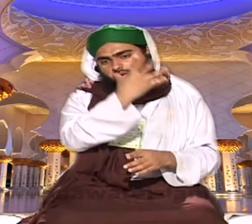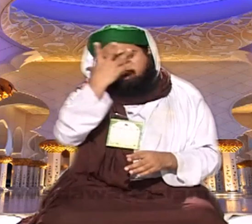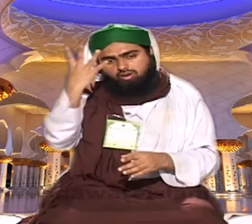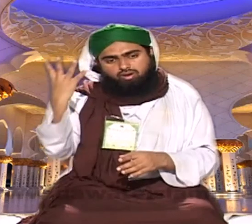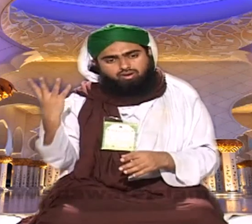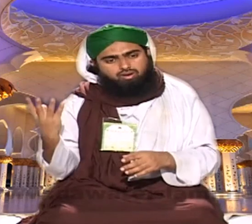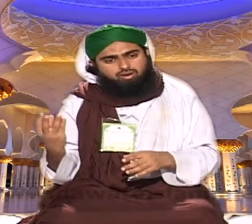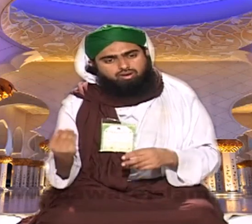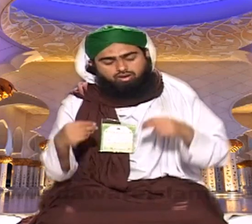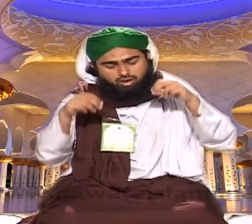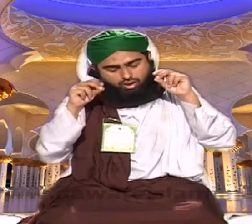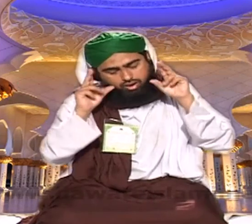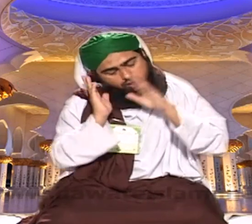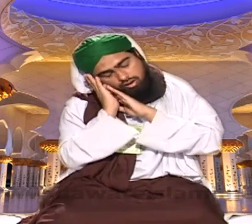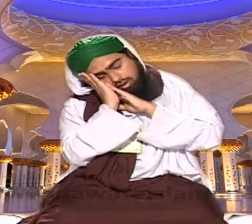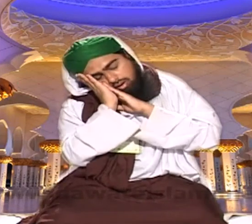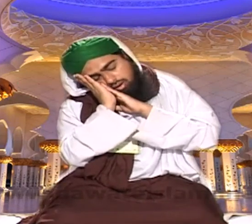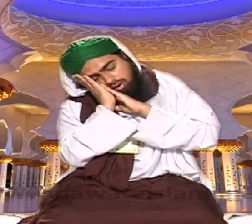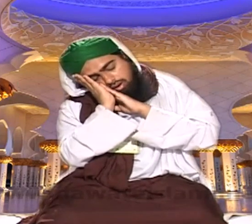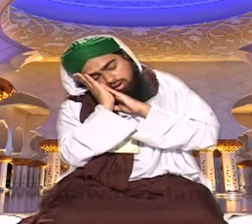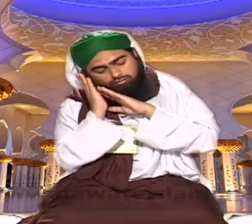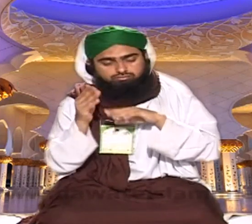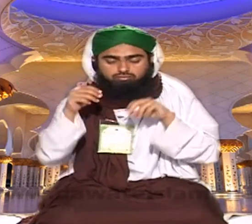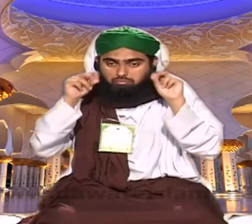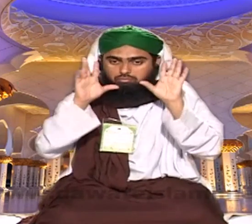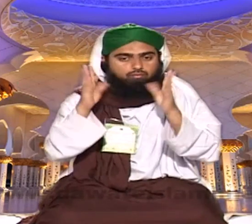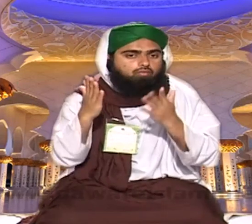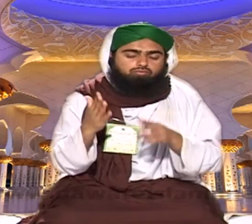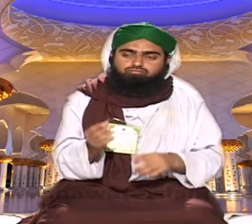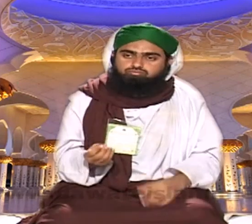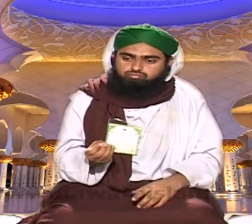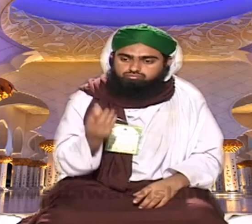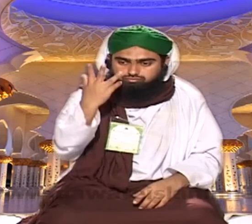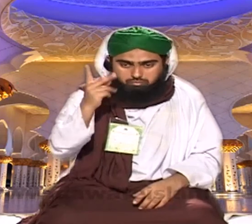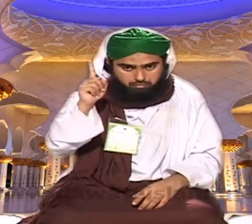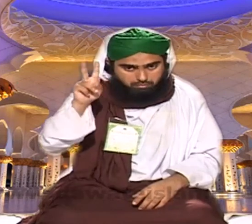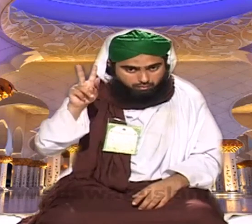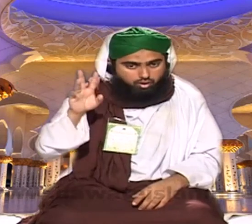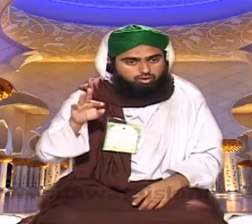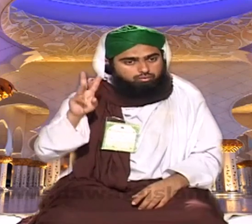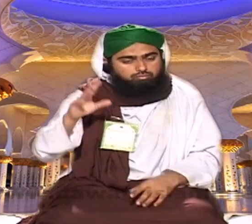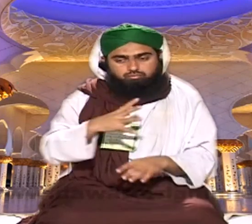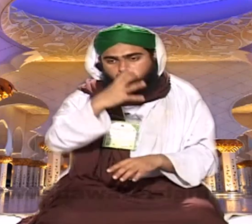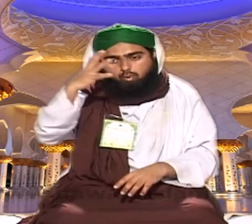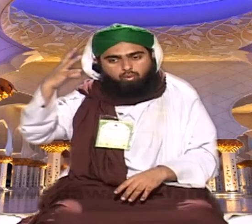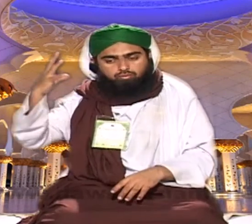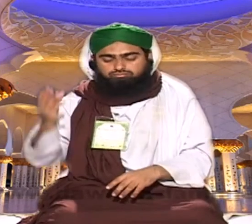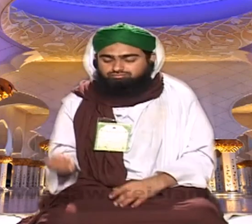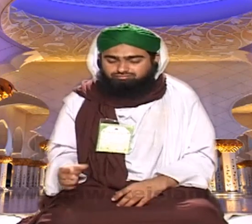چھٹی کا دن ہوا تو بھر وہ صبح دیر تک دس گیارہ بارہ تیرہ بجے تک تیرہ کوئی بات نہیں چوبیس بھی بچتے